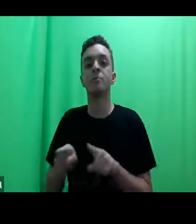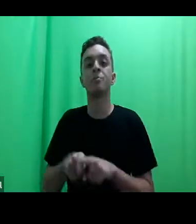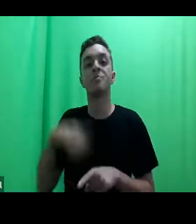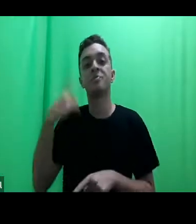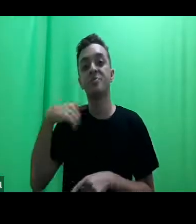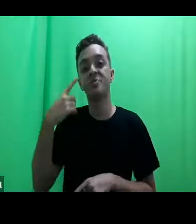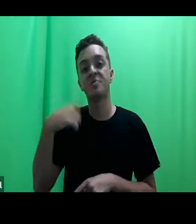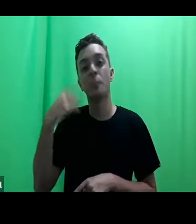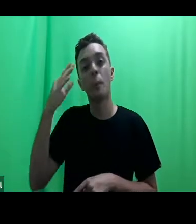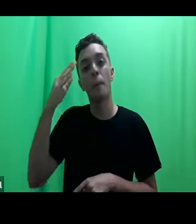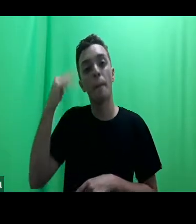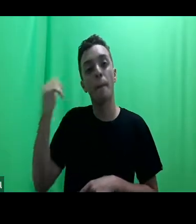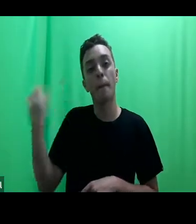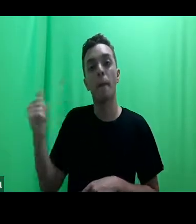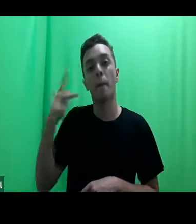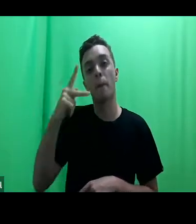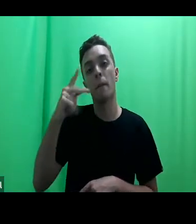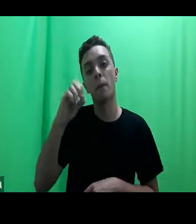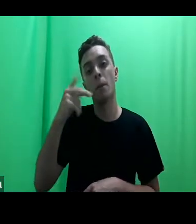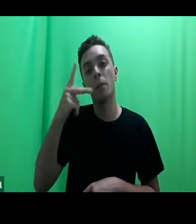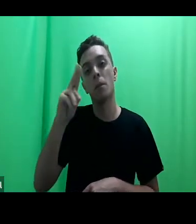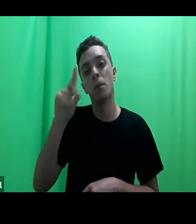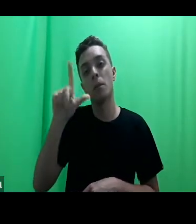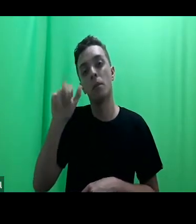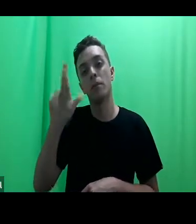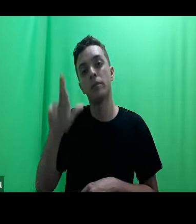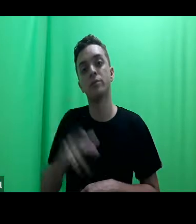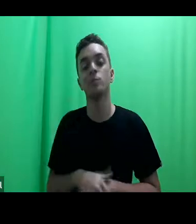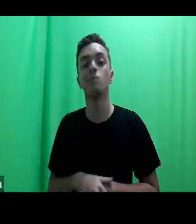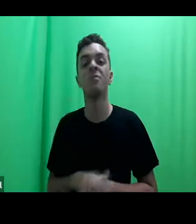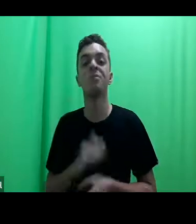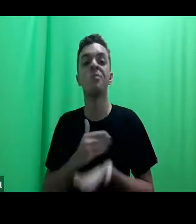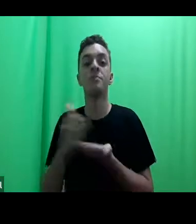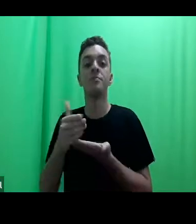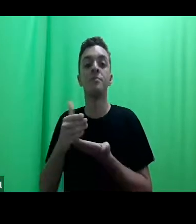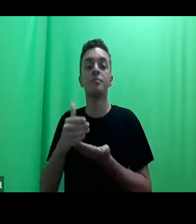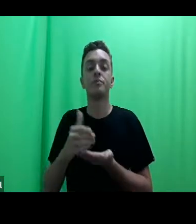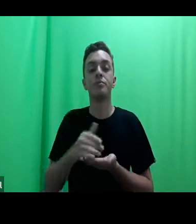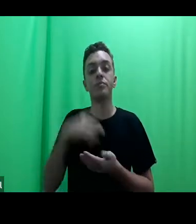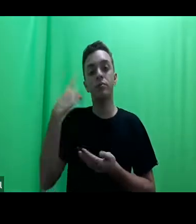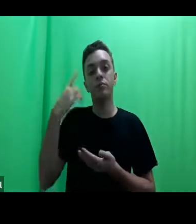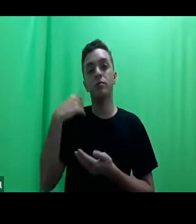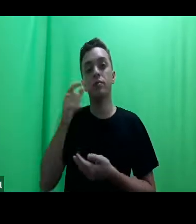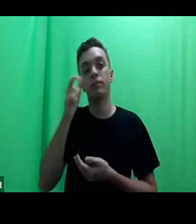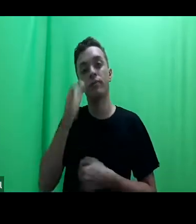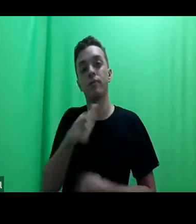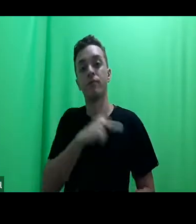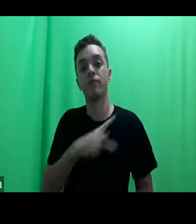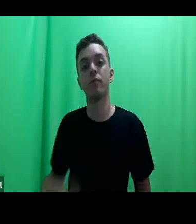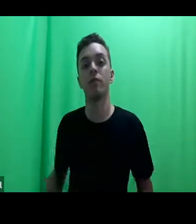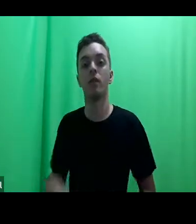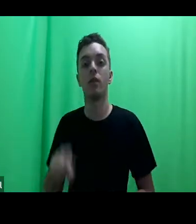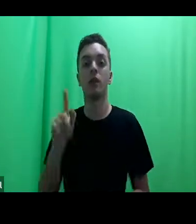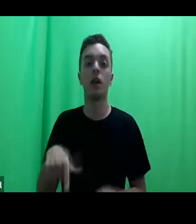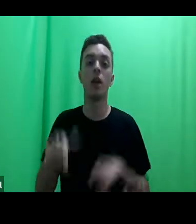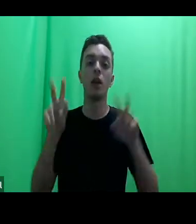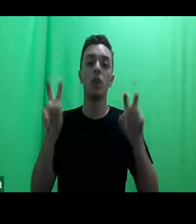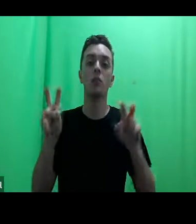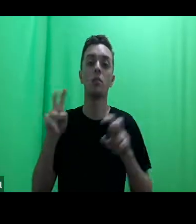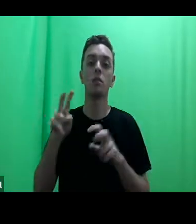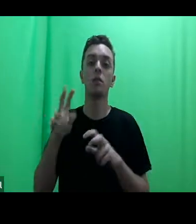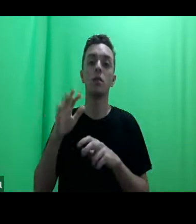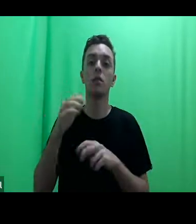popular. A origem da advocacia de interesse público remonta à década de